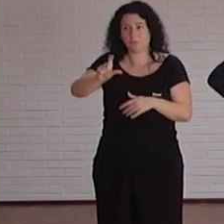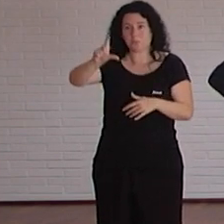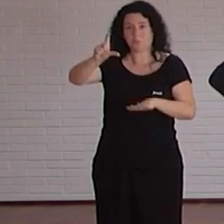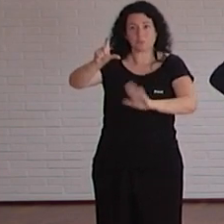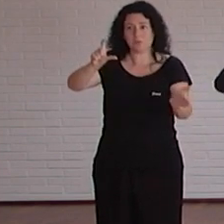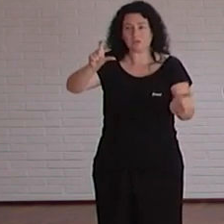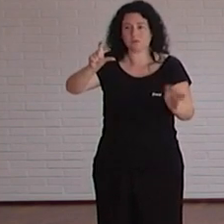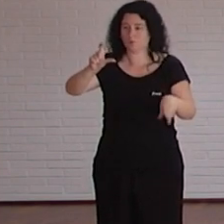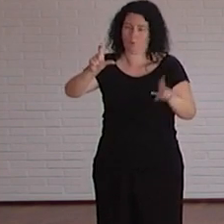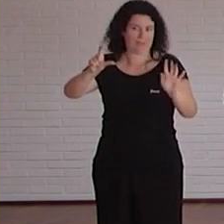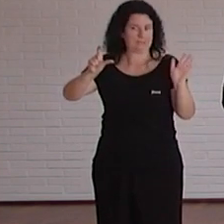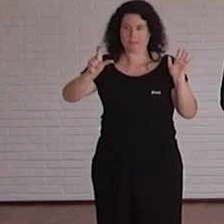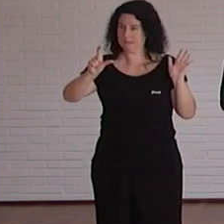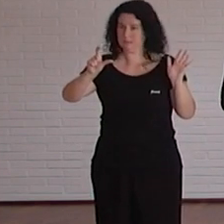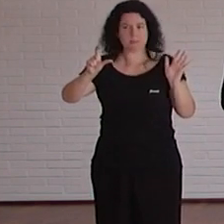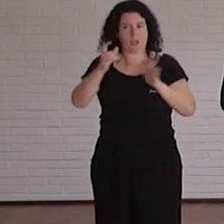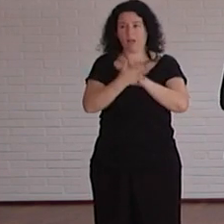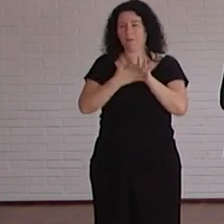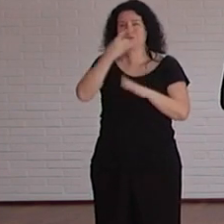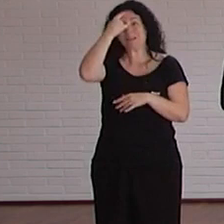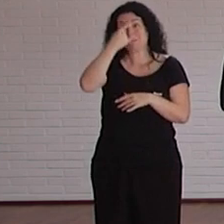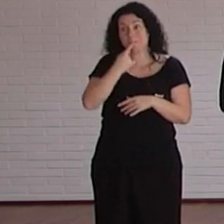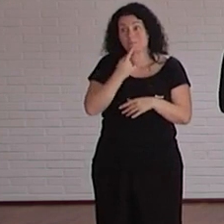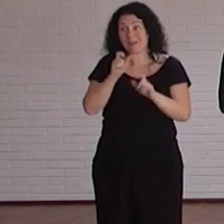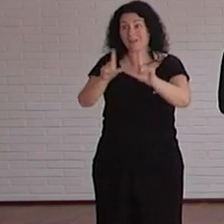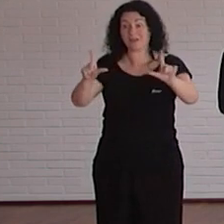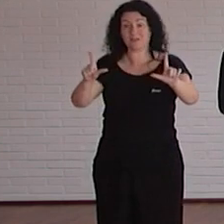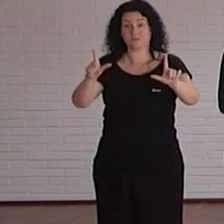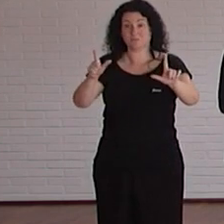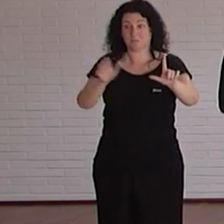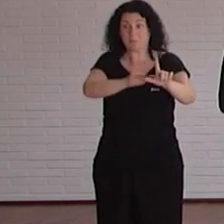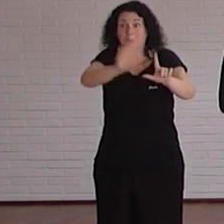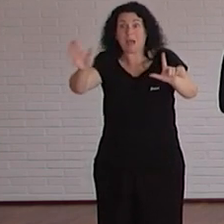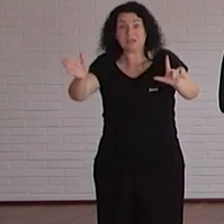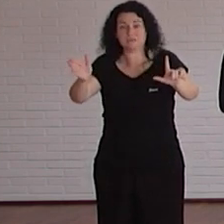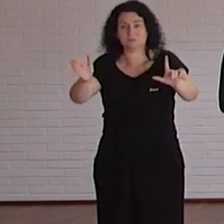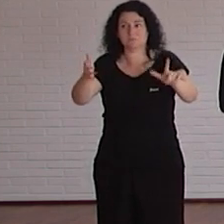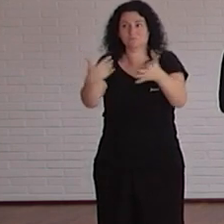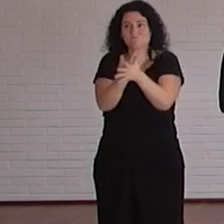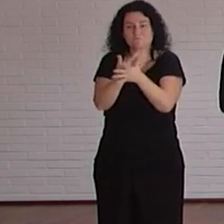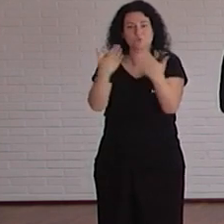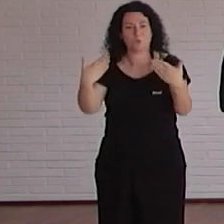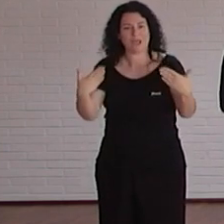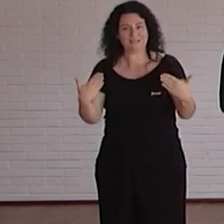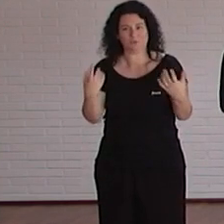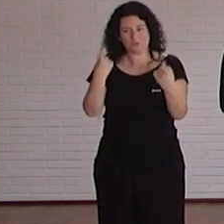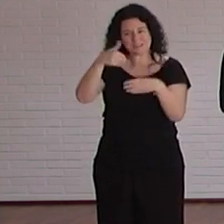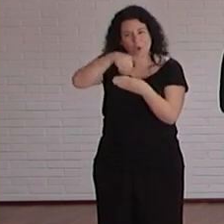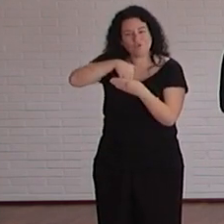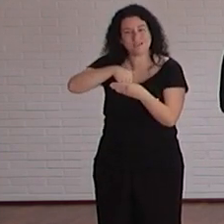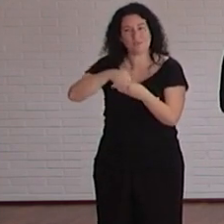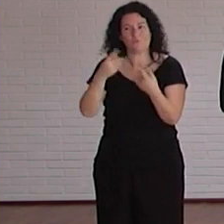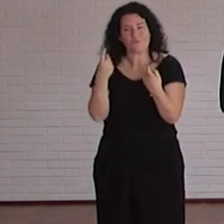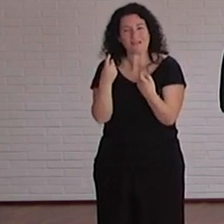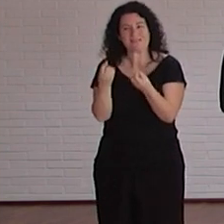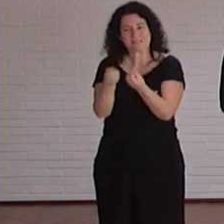me hizo ver que las imágenes por sí solas no dicen nada tienen que hablar tiene que haber un contenido que justamente antes lo he